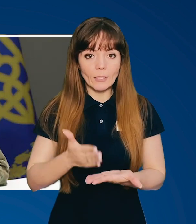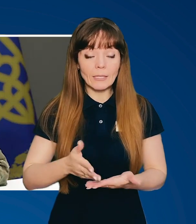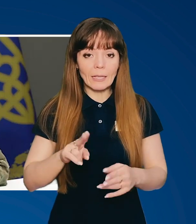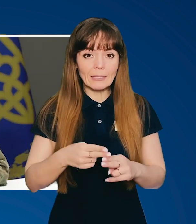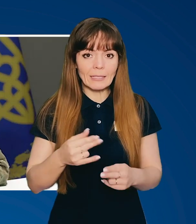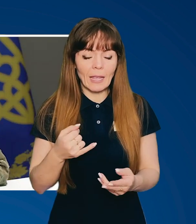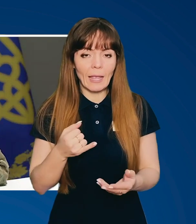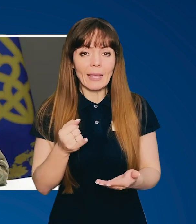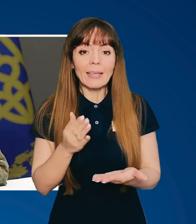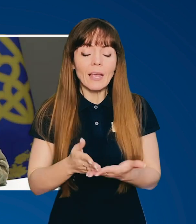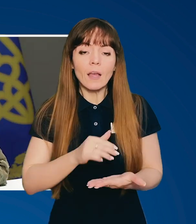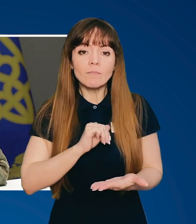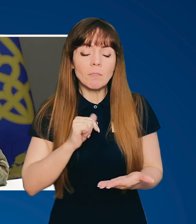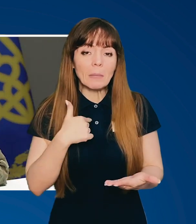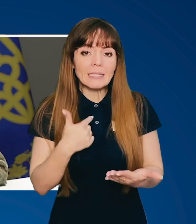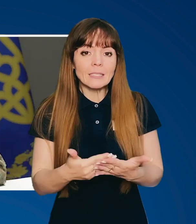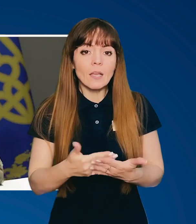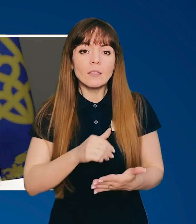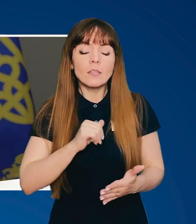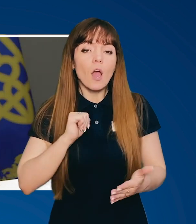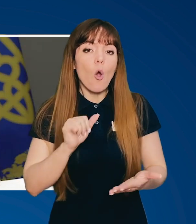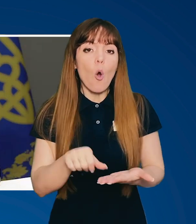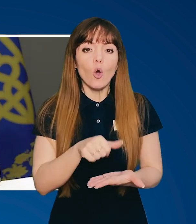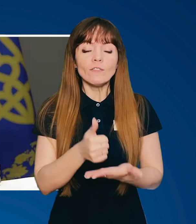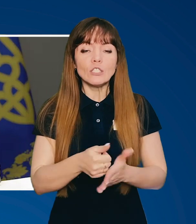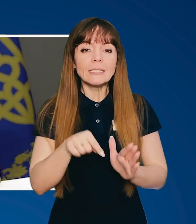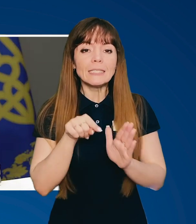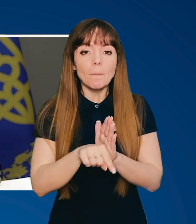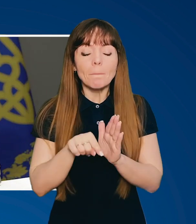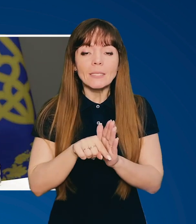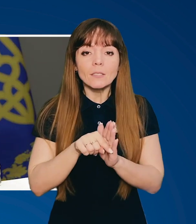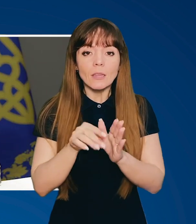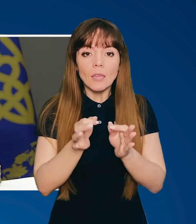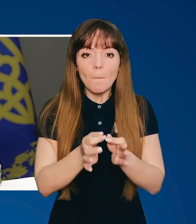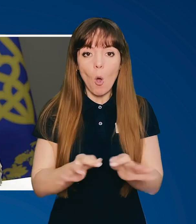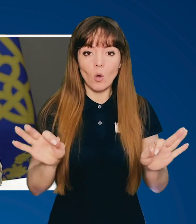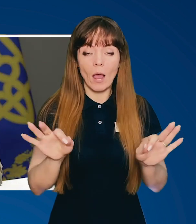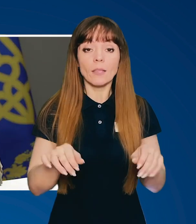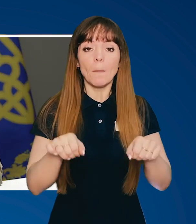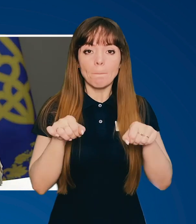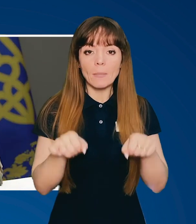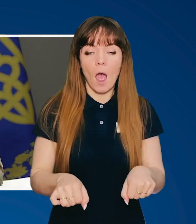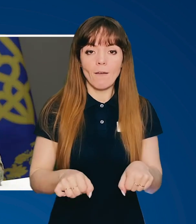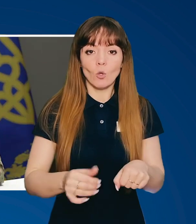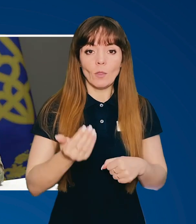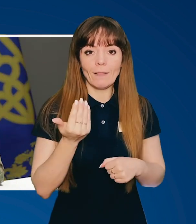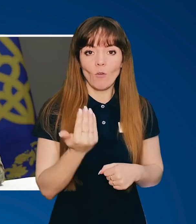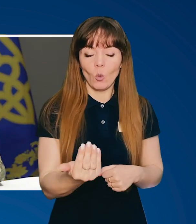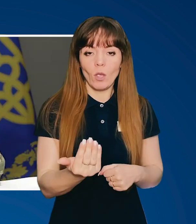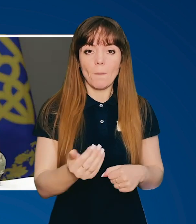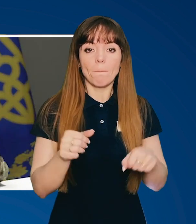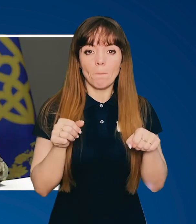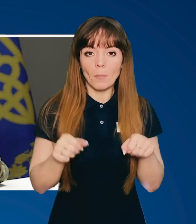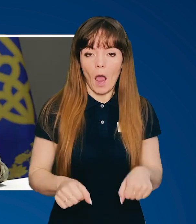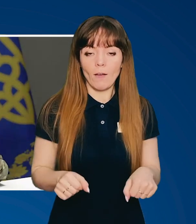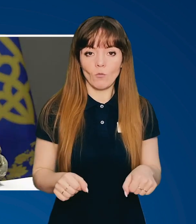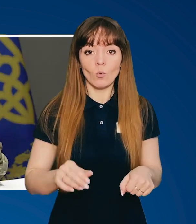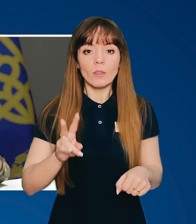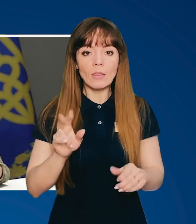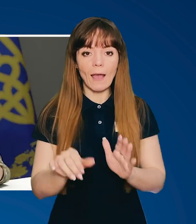Це є, мені здається, найголовніший зміст демократії. Право. Твоє право